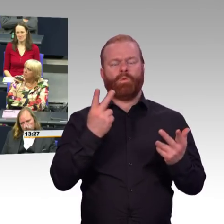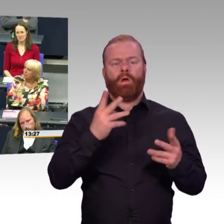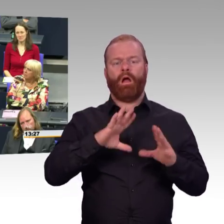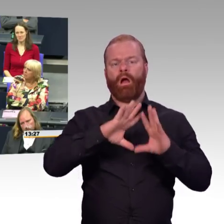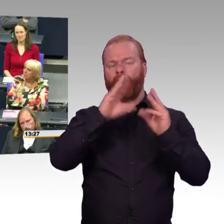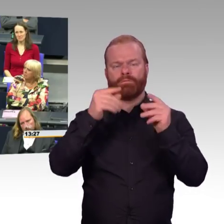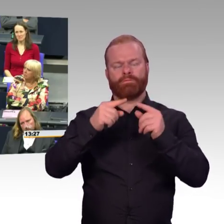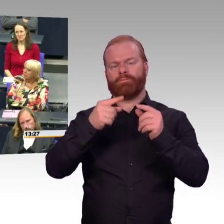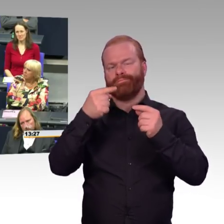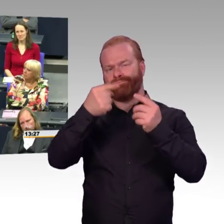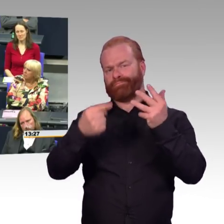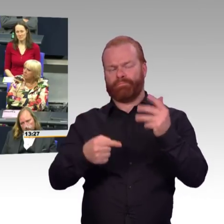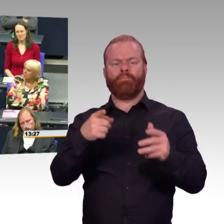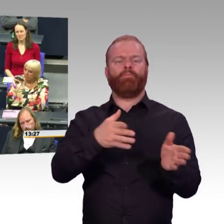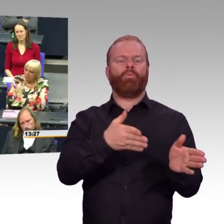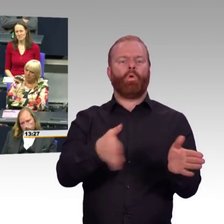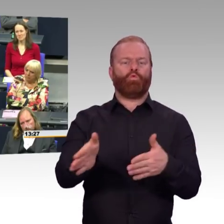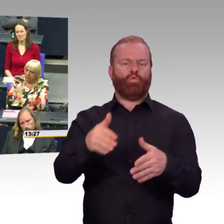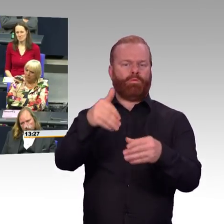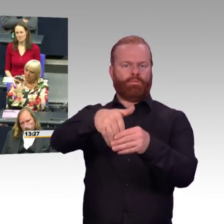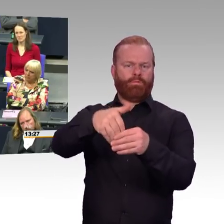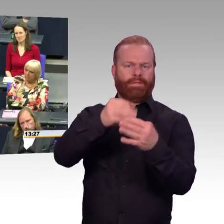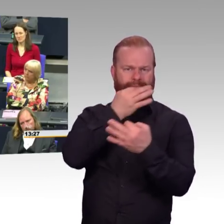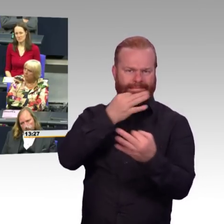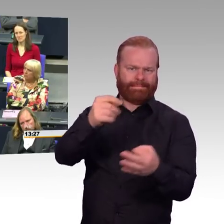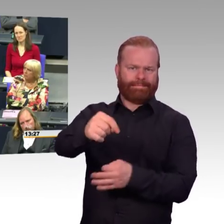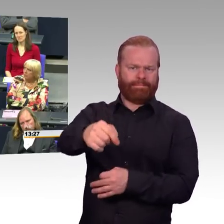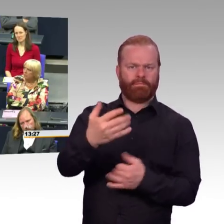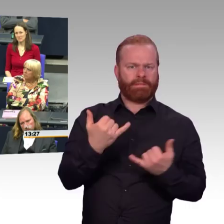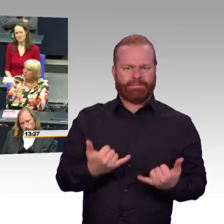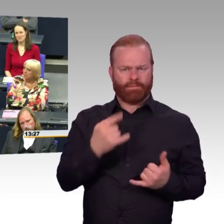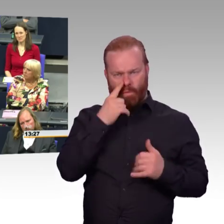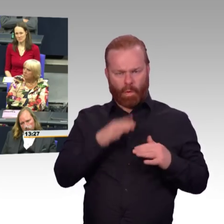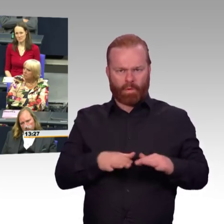ein Rechtsbekenntnis von diesem Deutschen Bundestag. Er steht hinter der Abschaltung der Kraftwerke der Kohlekommission.